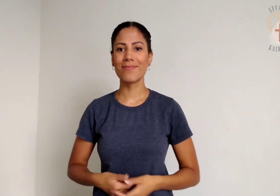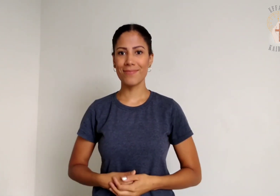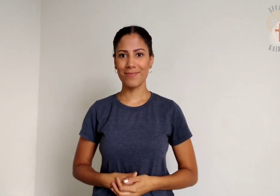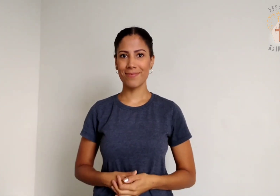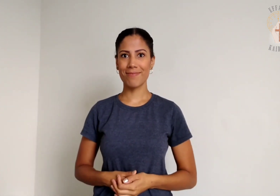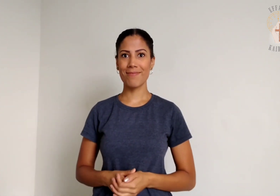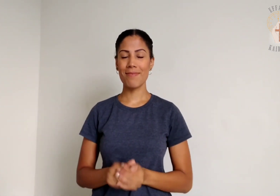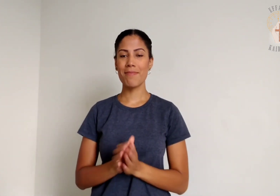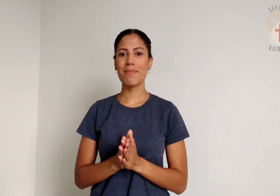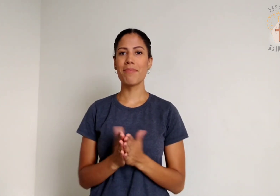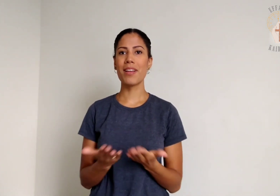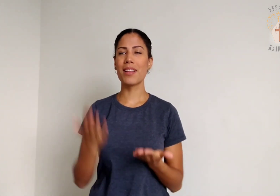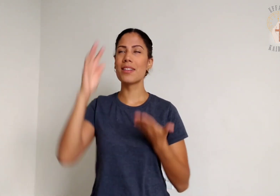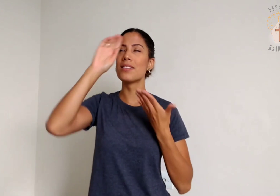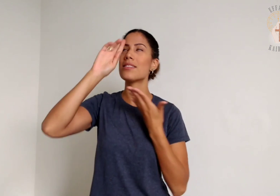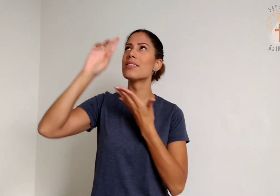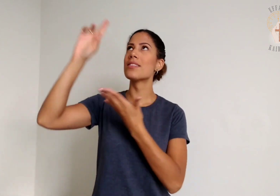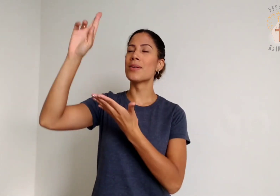Palavra do Senhor